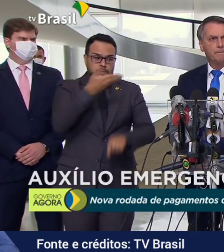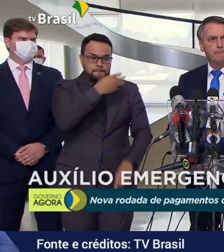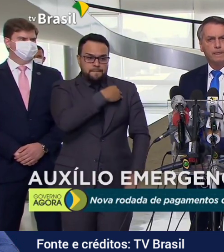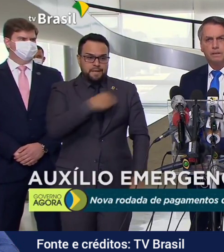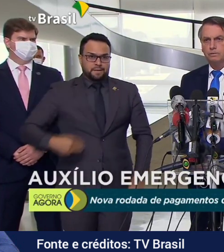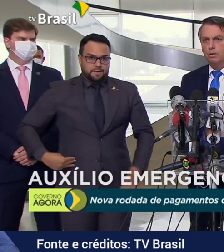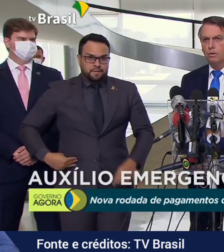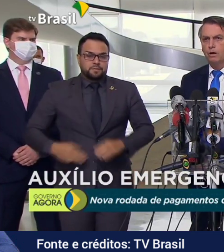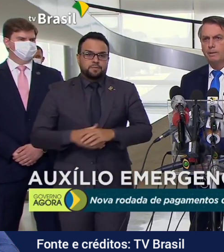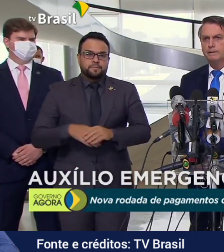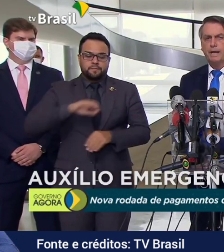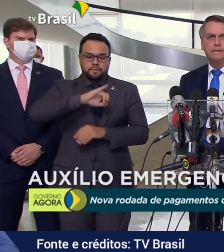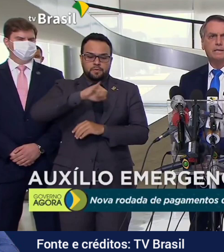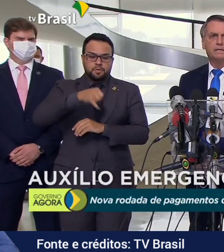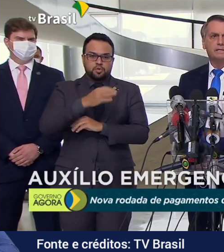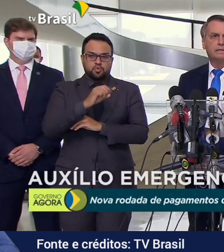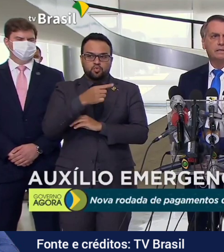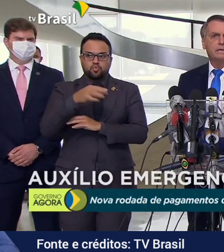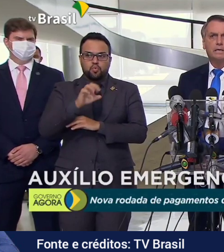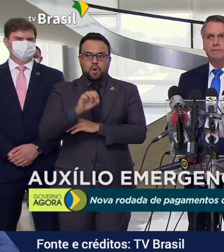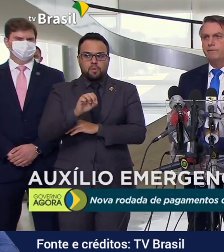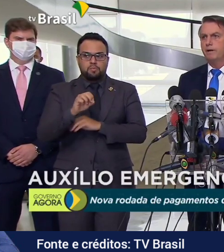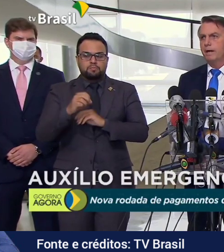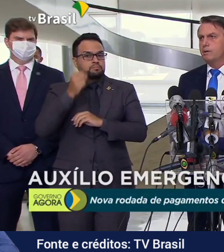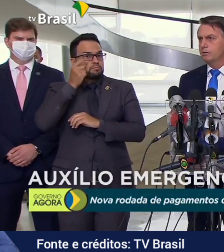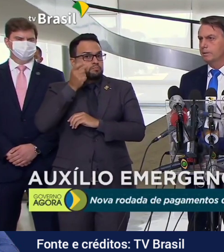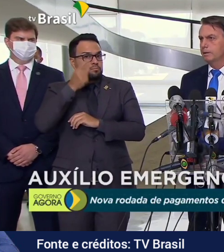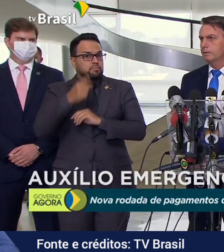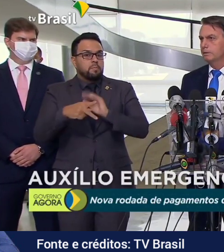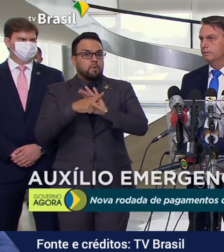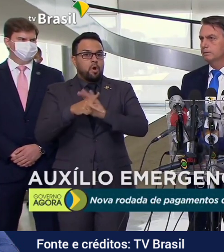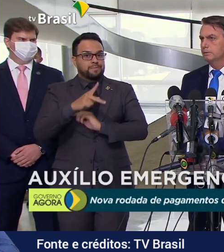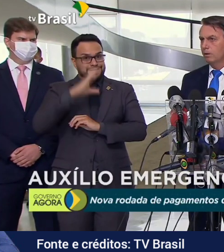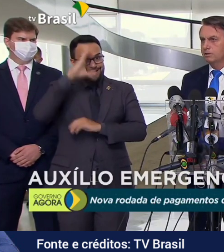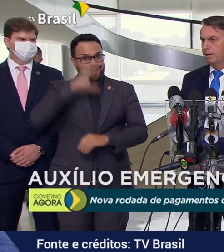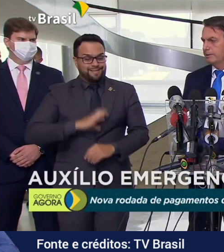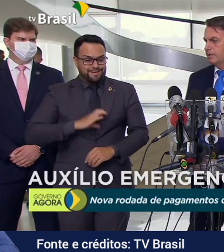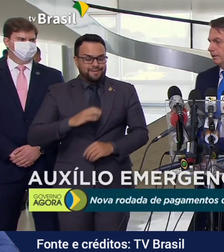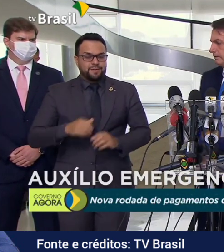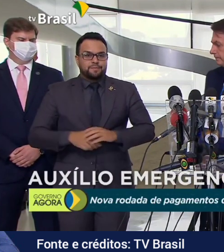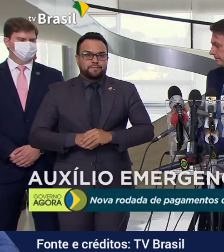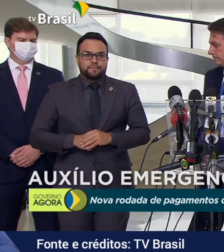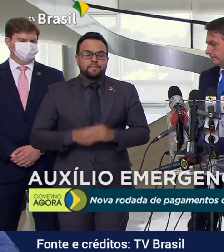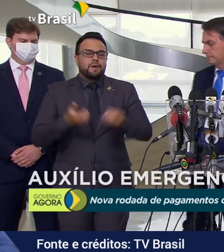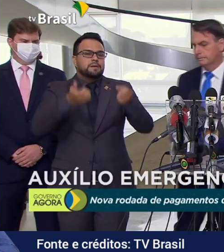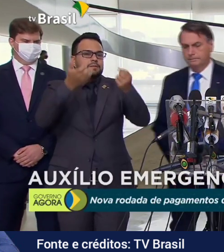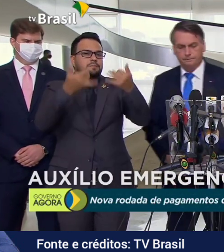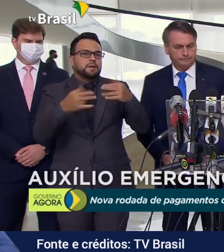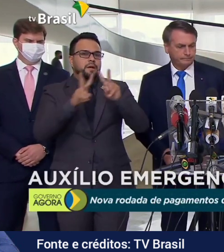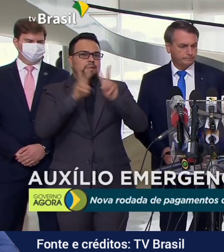ministro João Roma, da Cidadania, que vai falar sobre o auxílio emergencial.